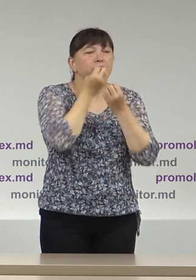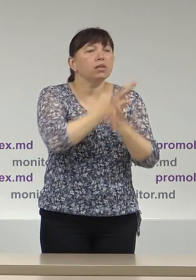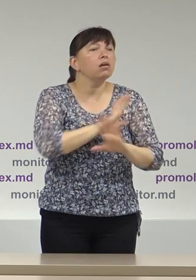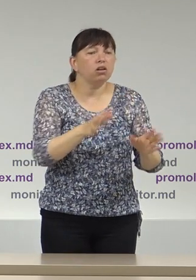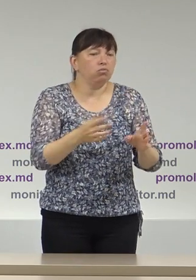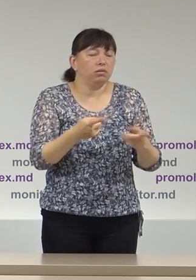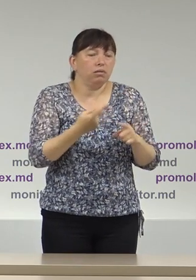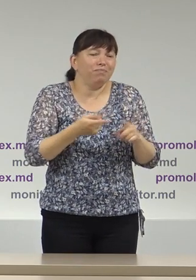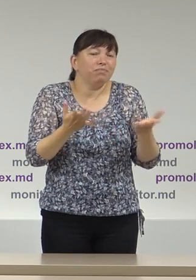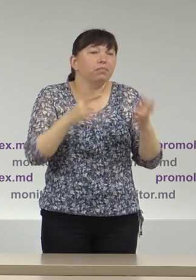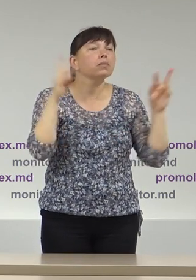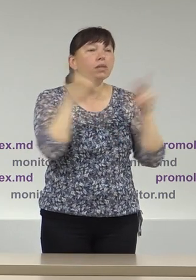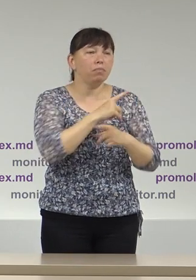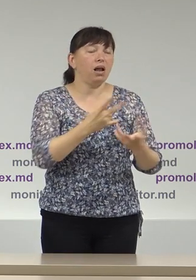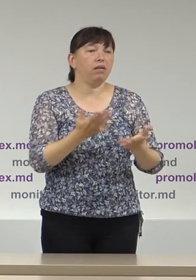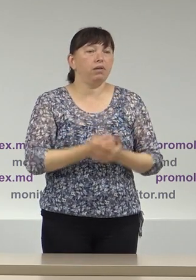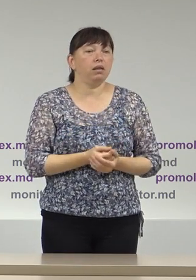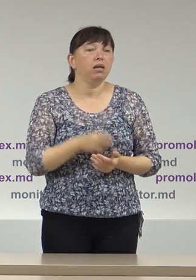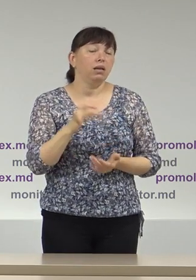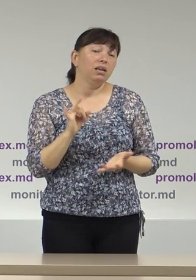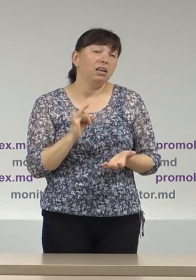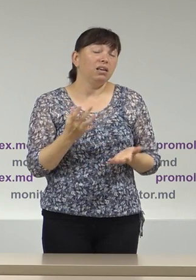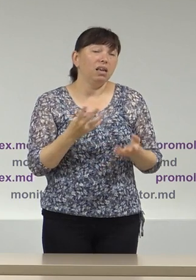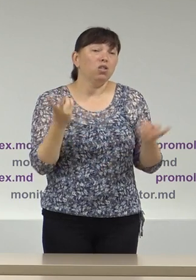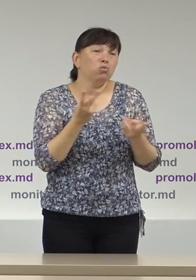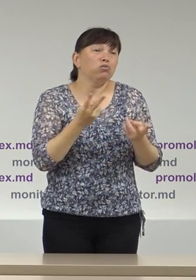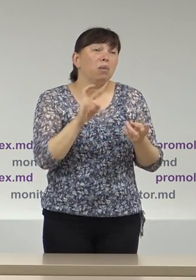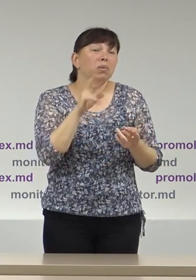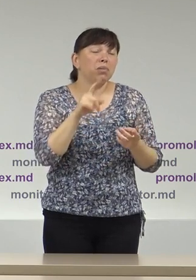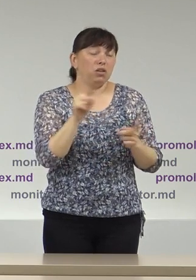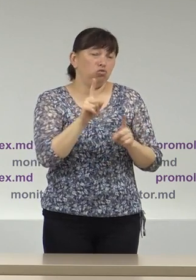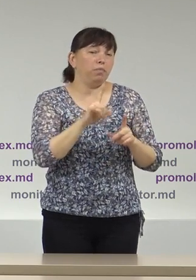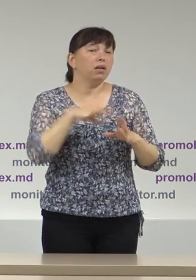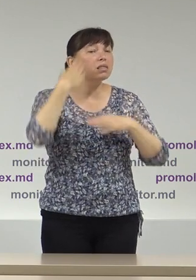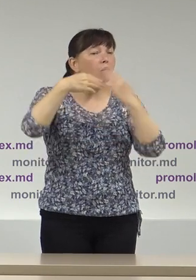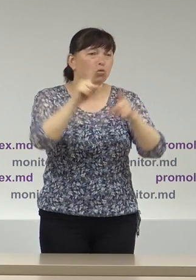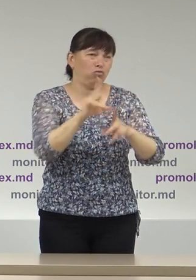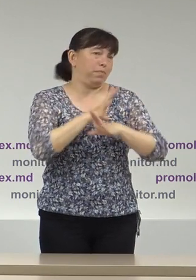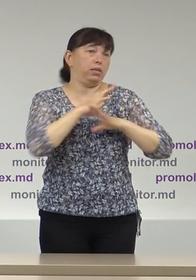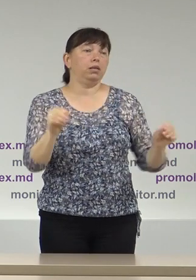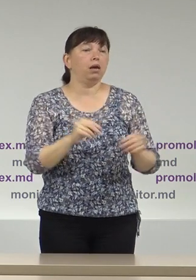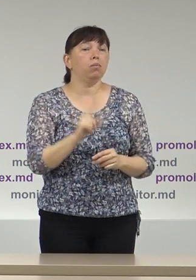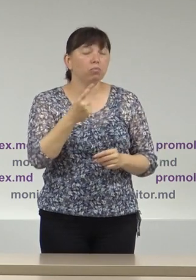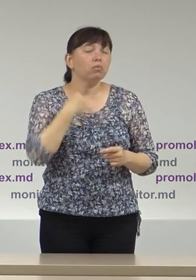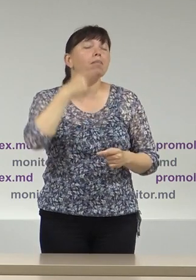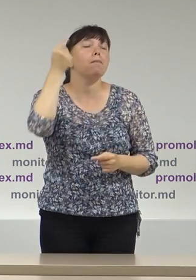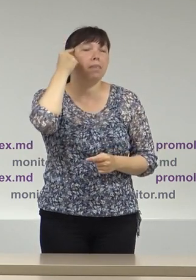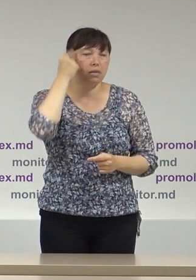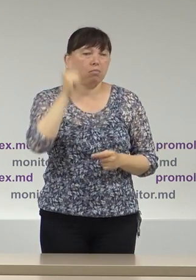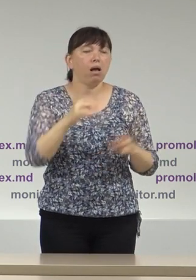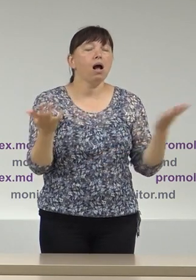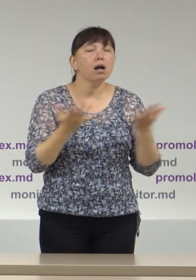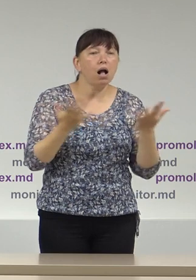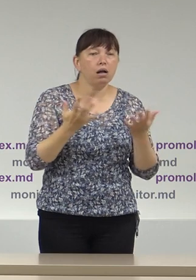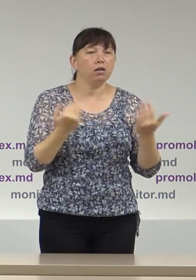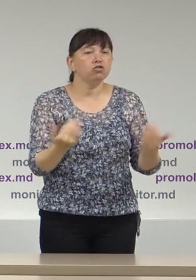bun ton și ar trebui cumva evitate, chiar dacă înțelegem că tensiunile în